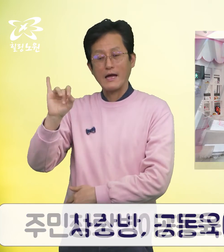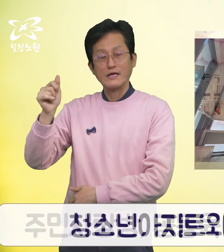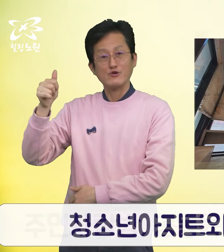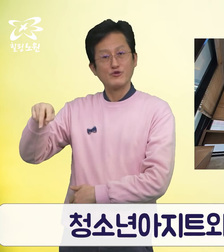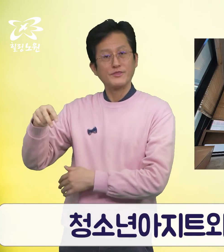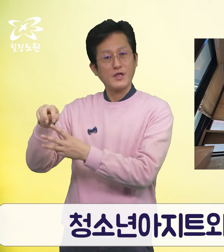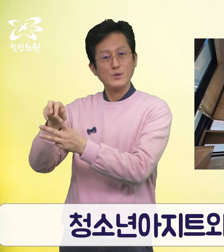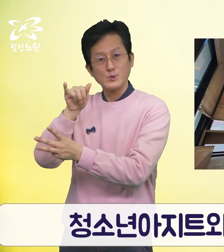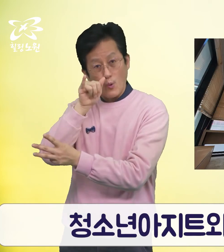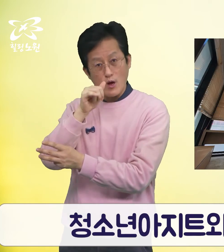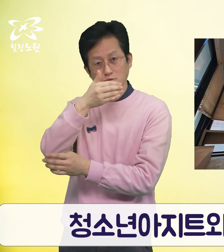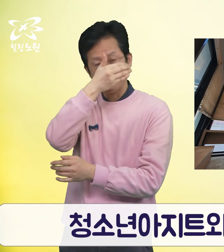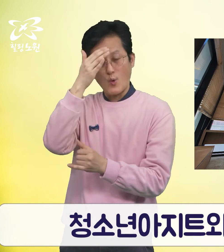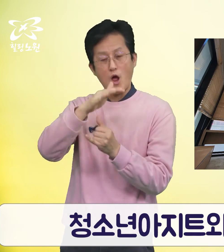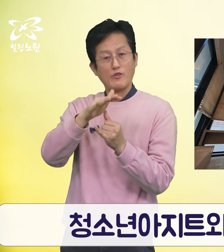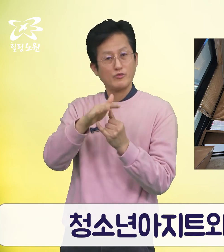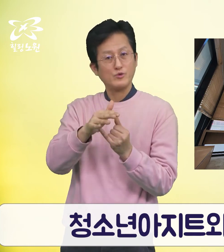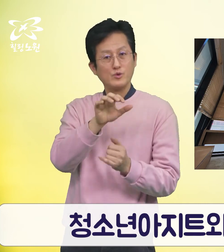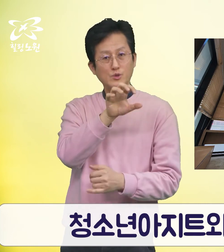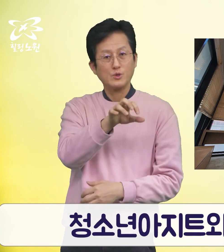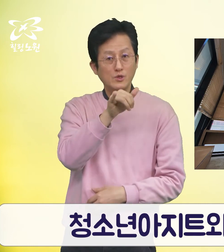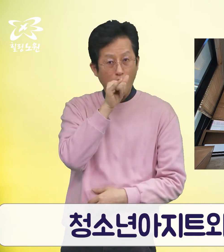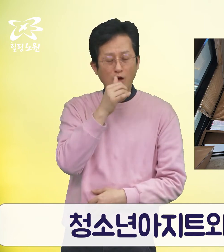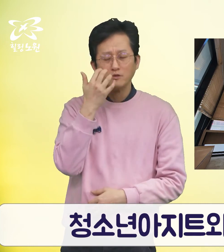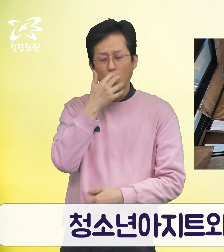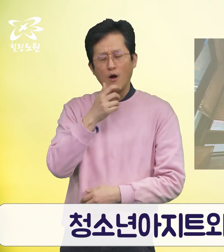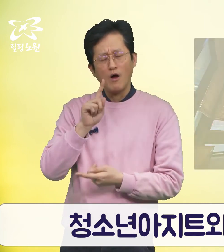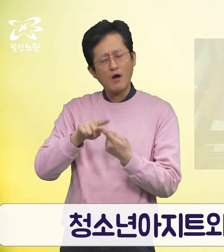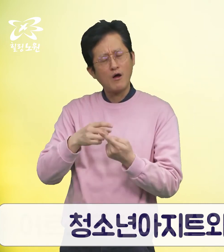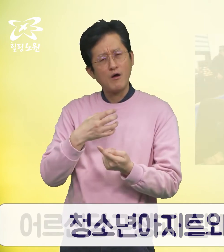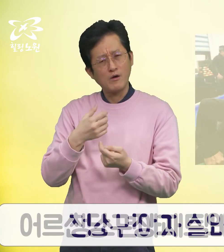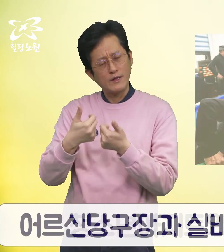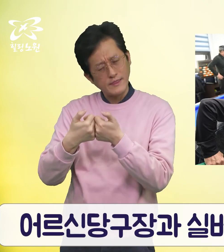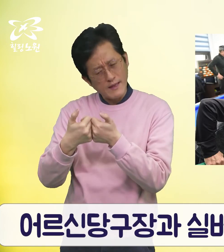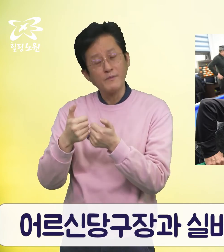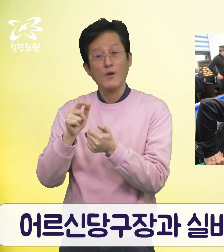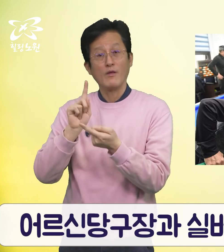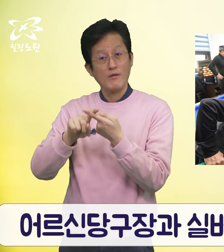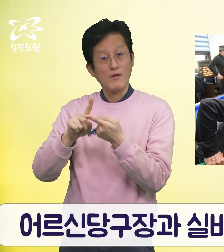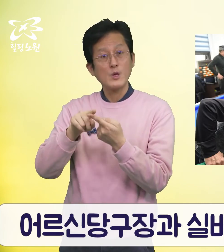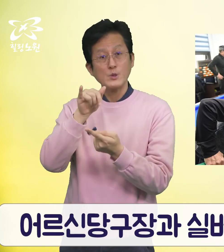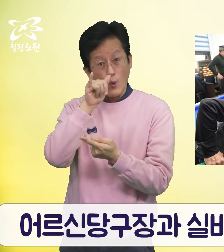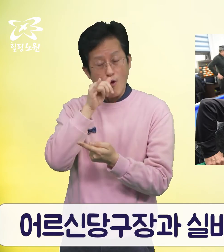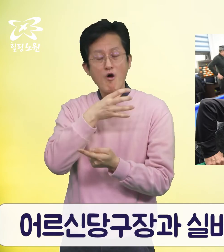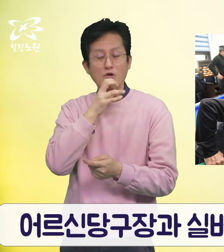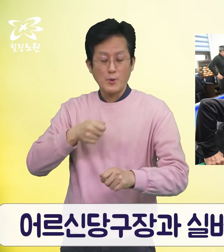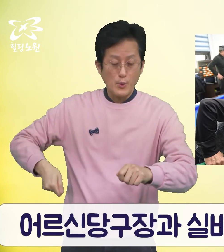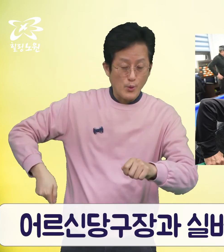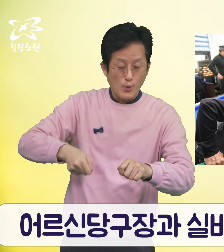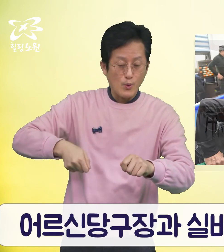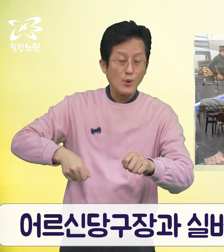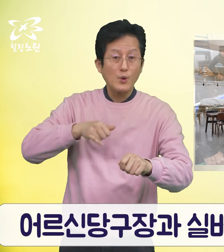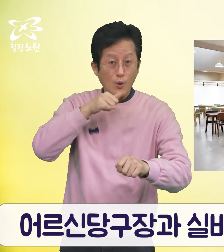청소년아지트와 성상담센터, 어르신당구장, 실버카페가 있습니다.